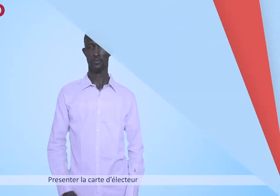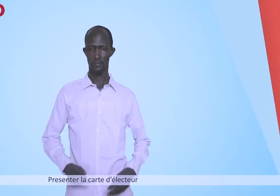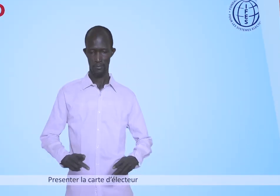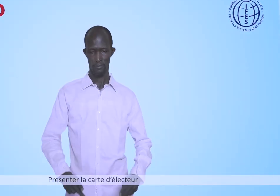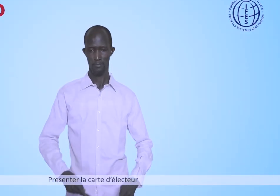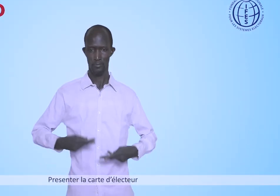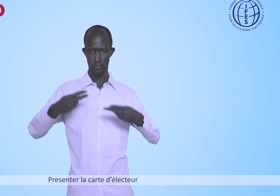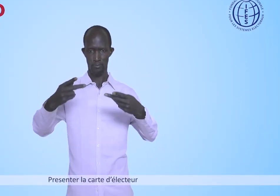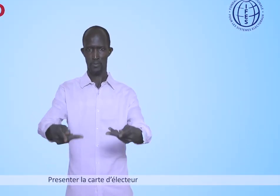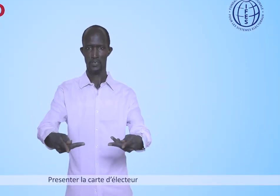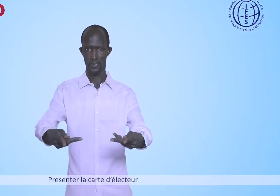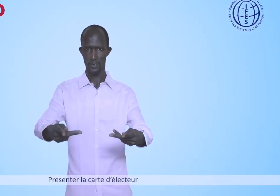Présenter la carte des électeurs